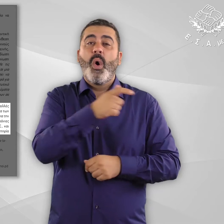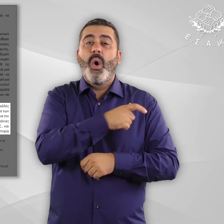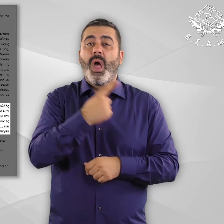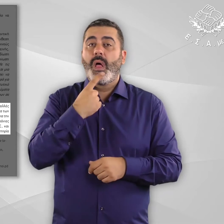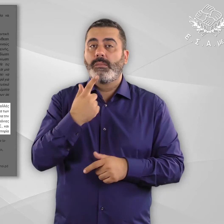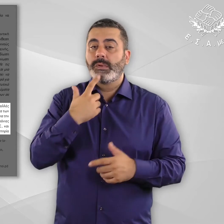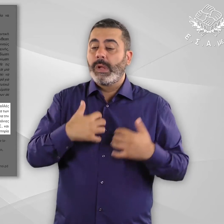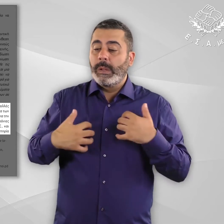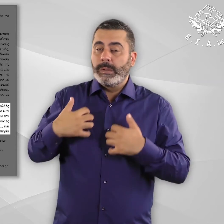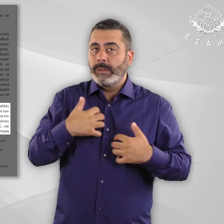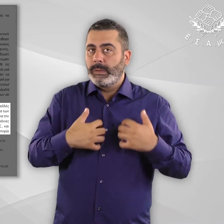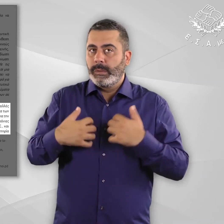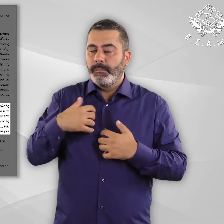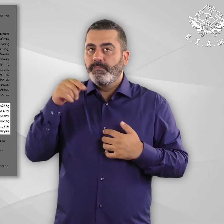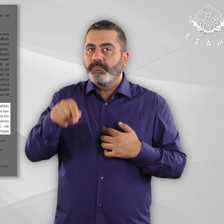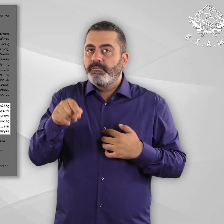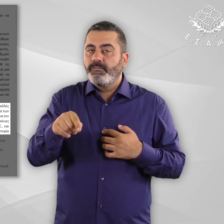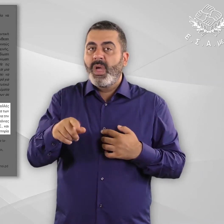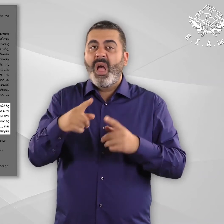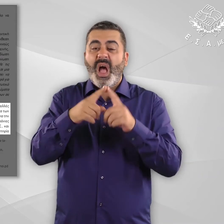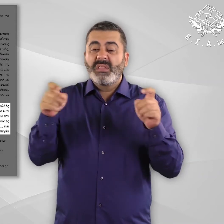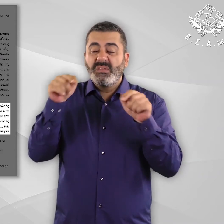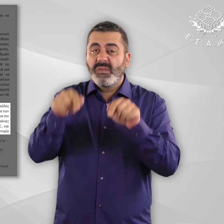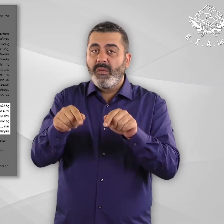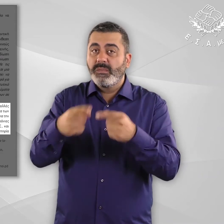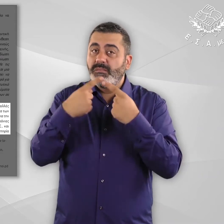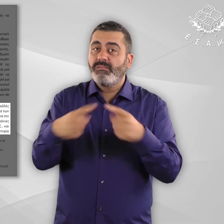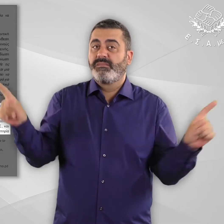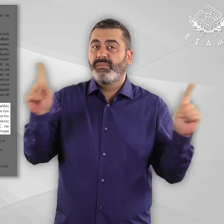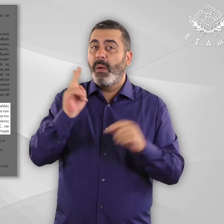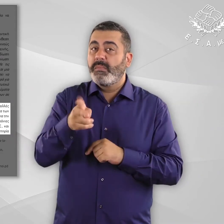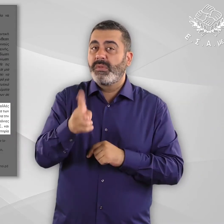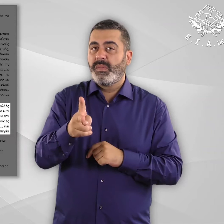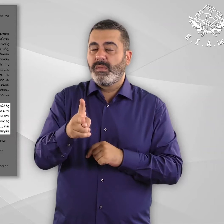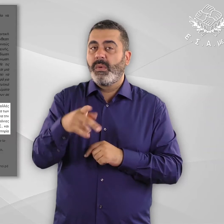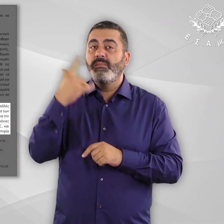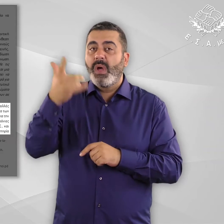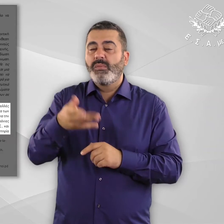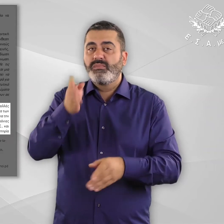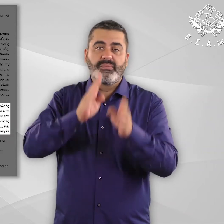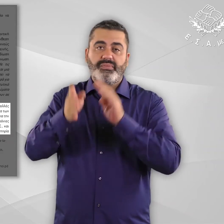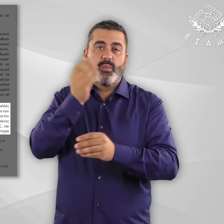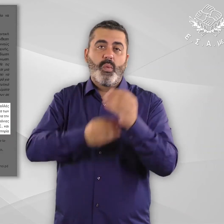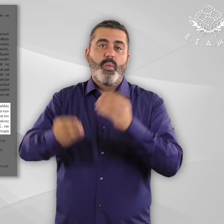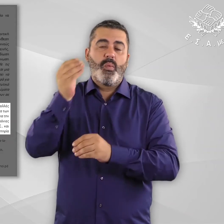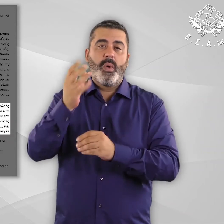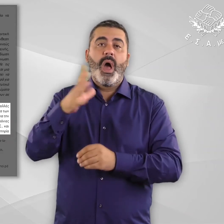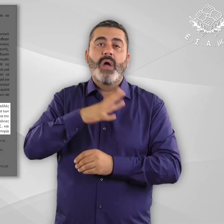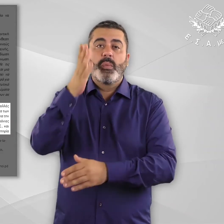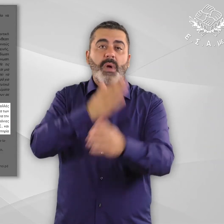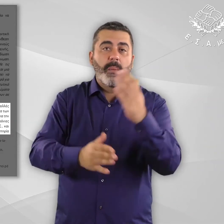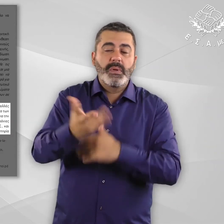ανησυχία για την επισφαλή κατάσταση των ατόμων με αναπηρία και χρόνιες παθήσεις κατά την τρέχουσα μεταναστευτική κρίση στην